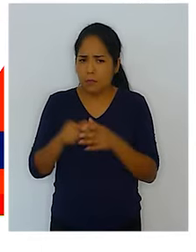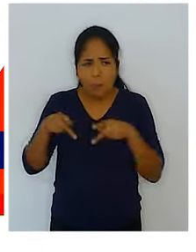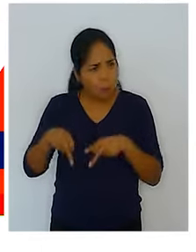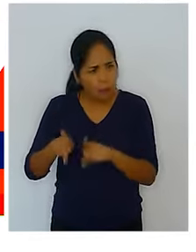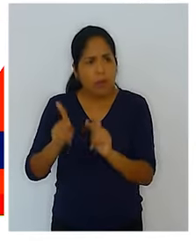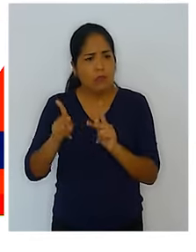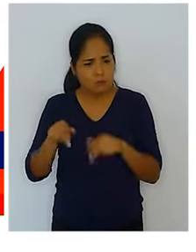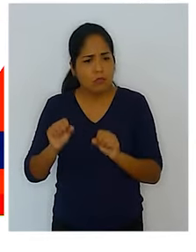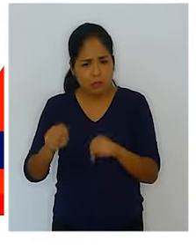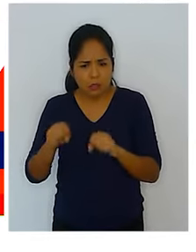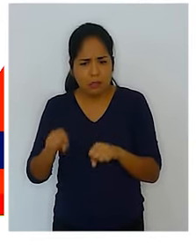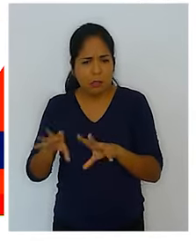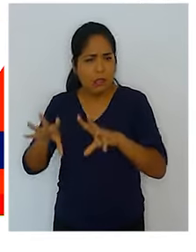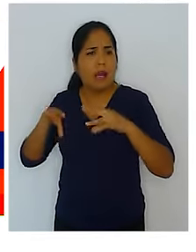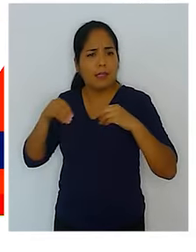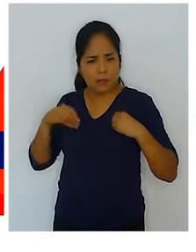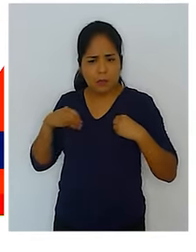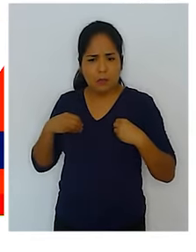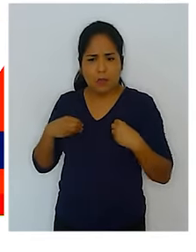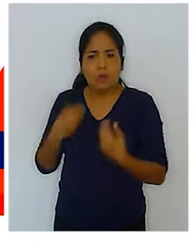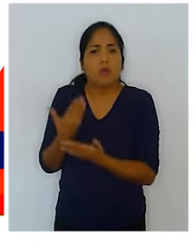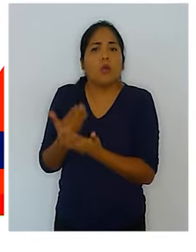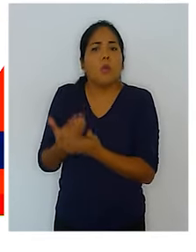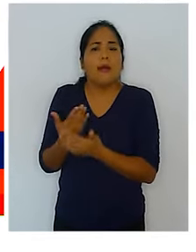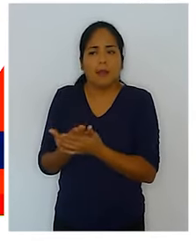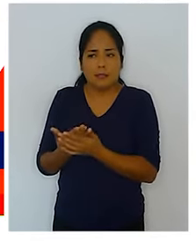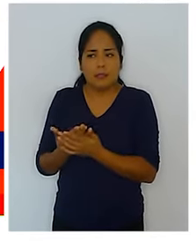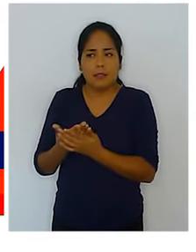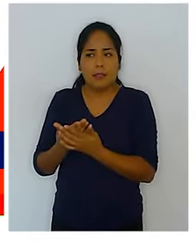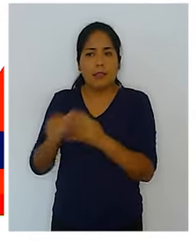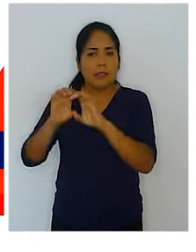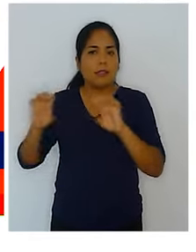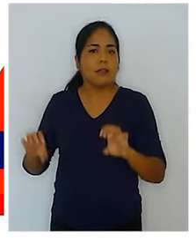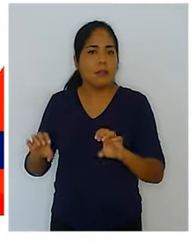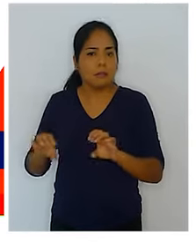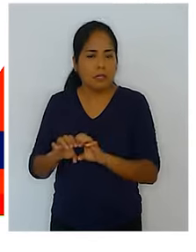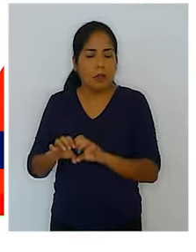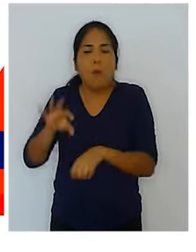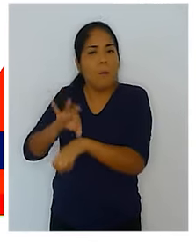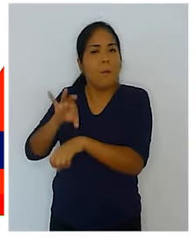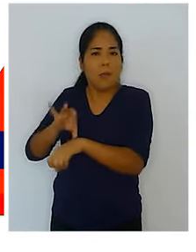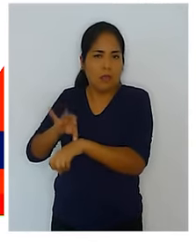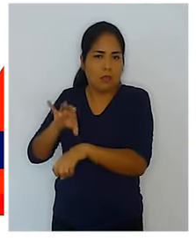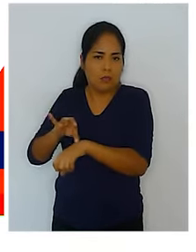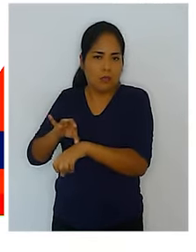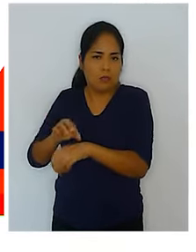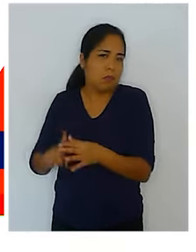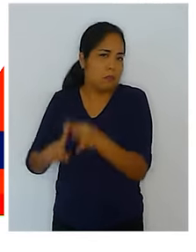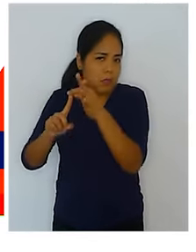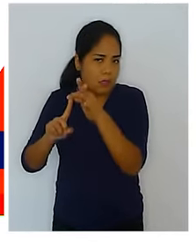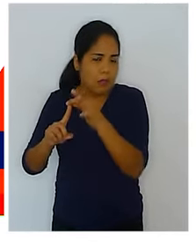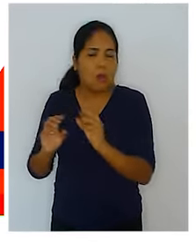puede finalmente tomarse en cuenta para acreditar la condición de discapacidad un certificado médico de la